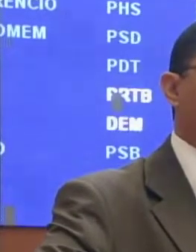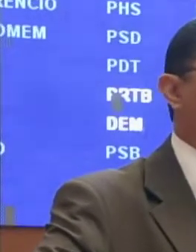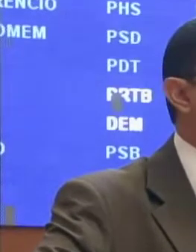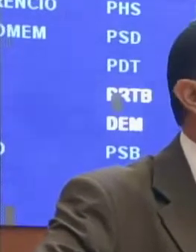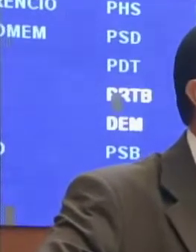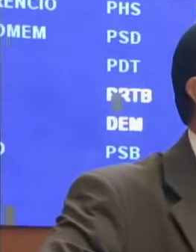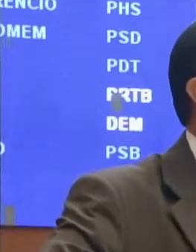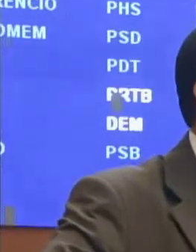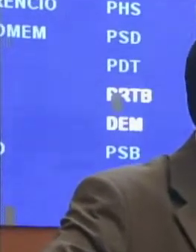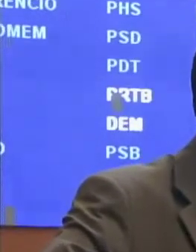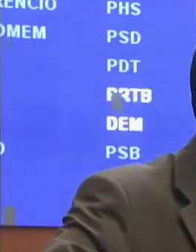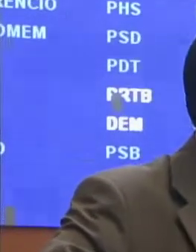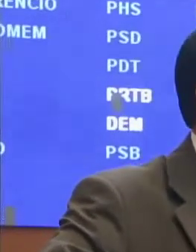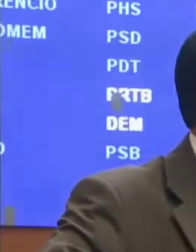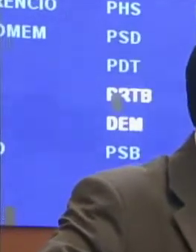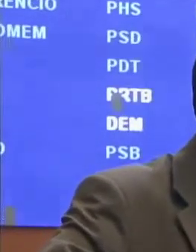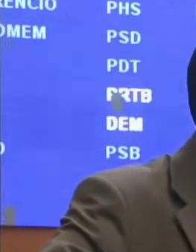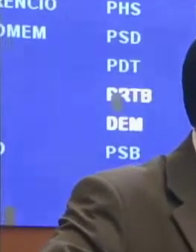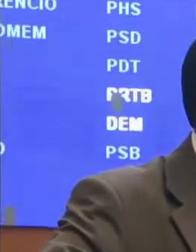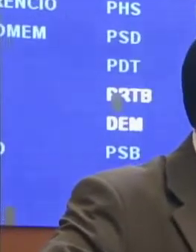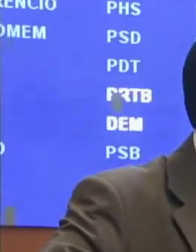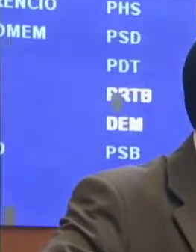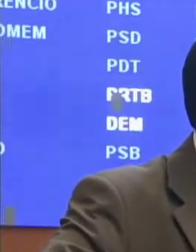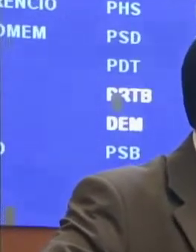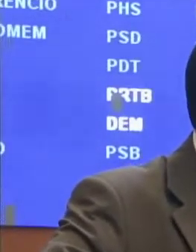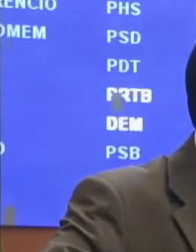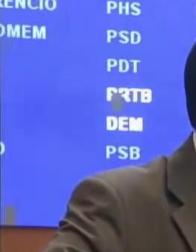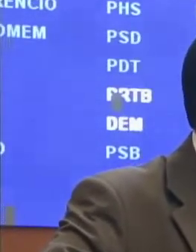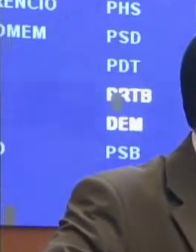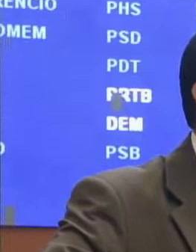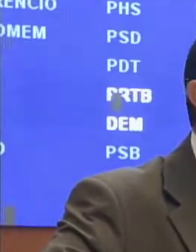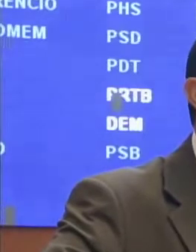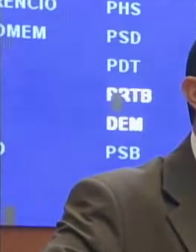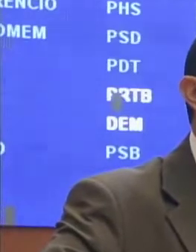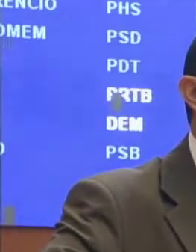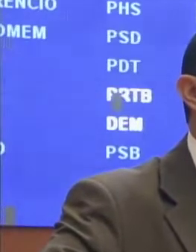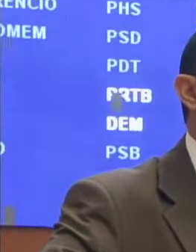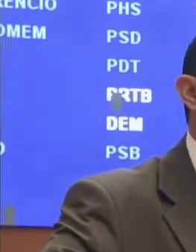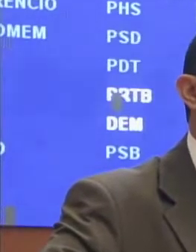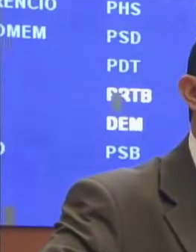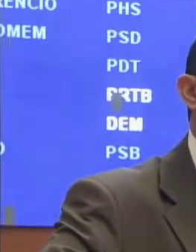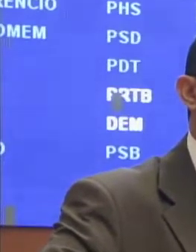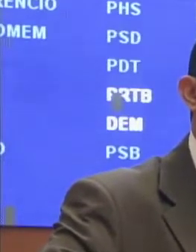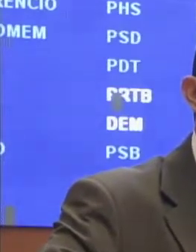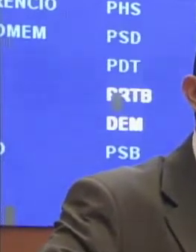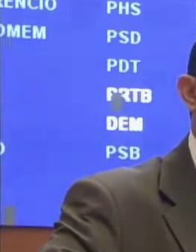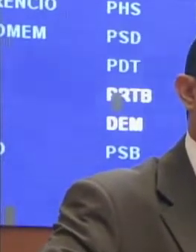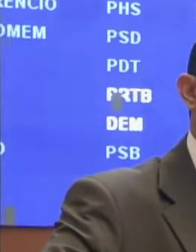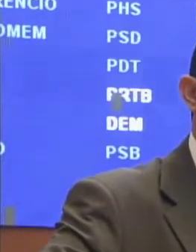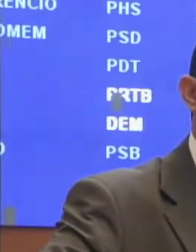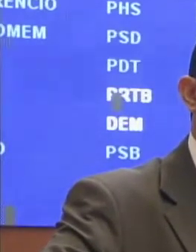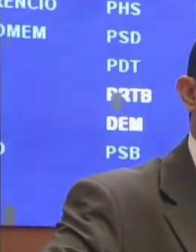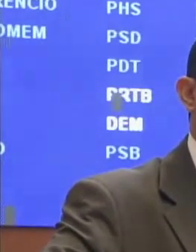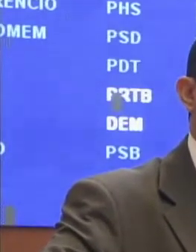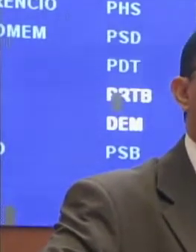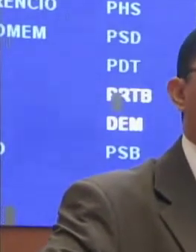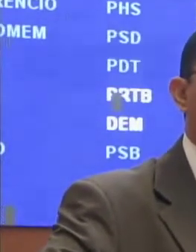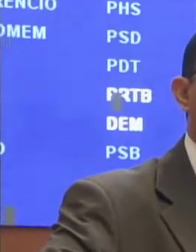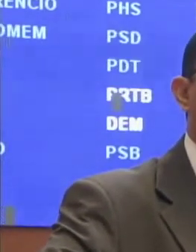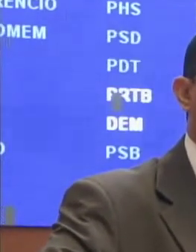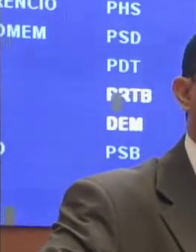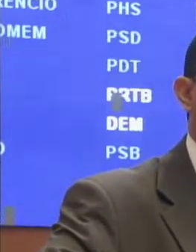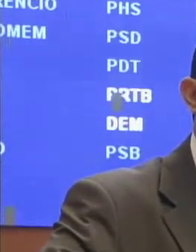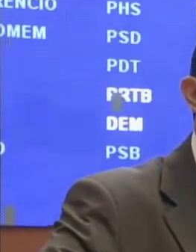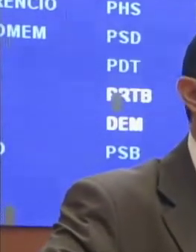convencimento do que realmente está por trás dessa greve. Mas o fato é que a população é que está pagando o preço. E nós não